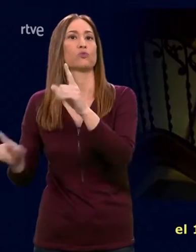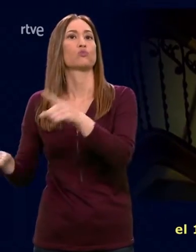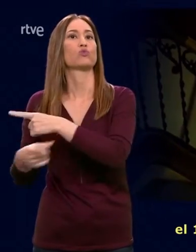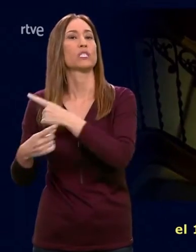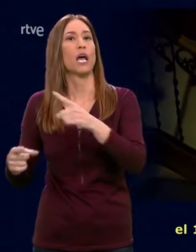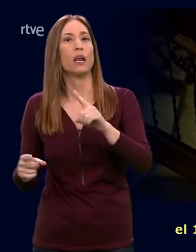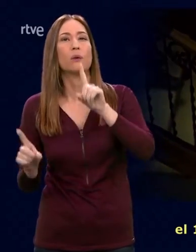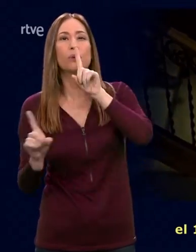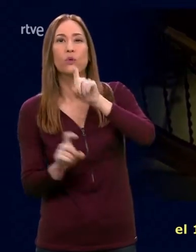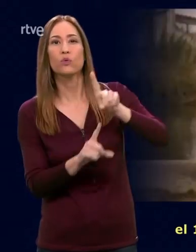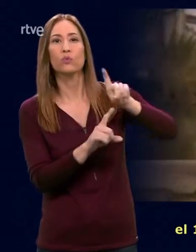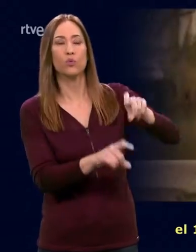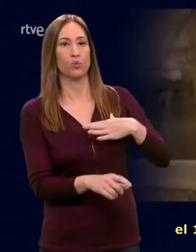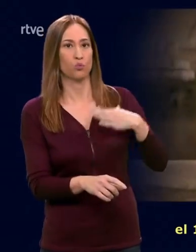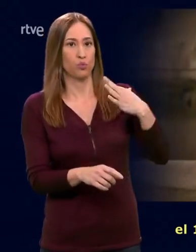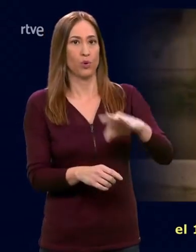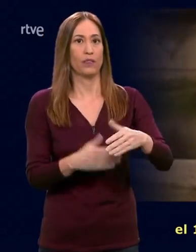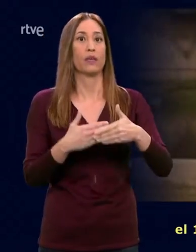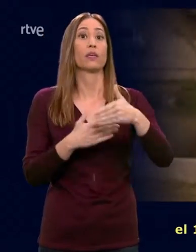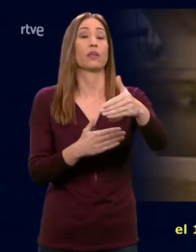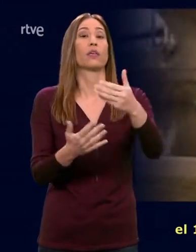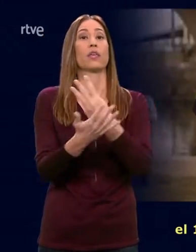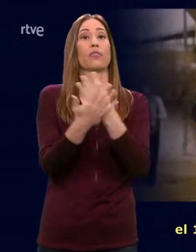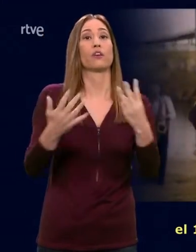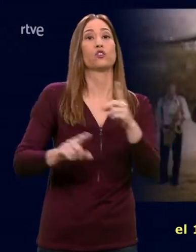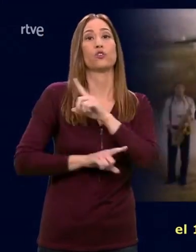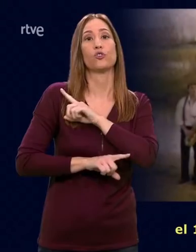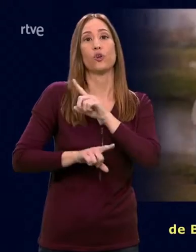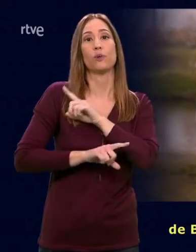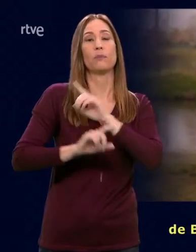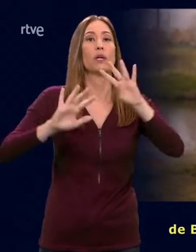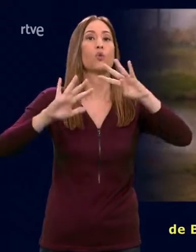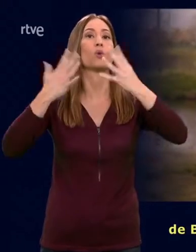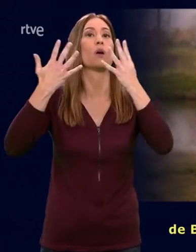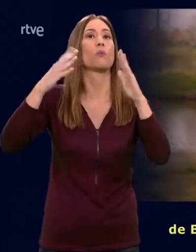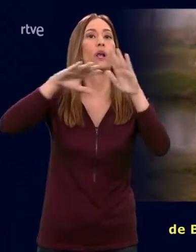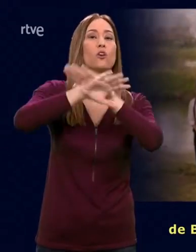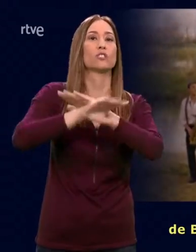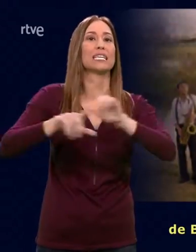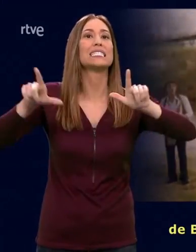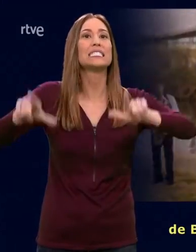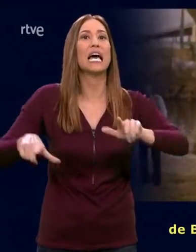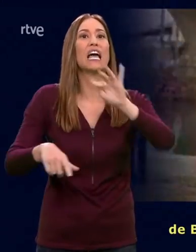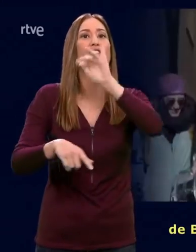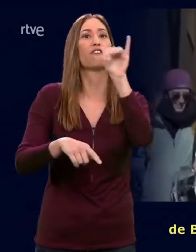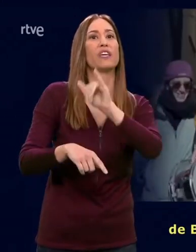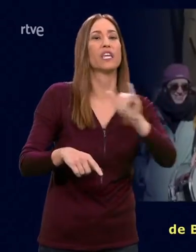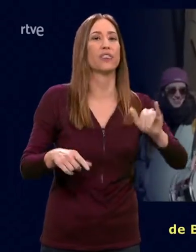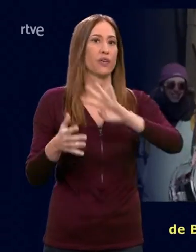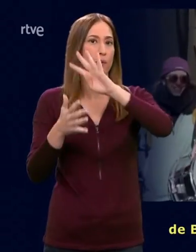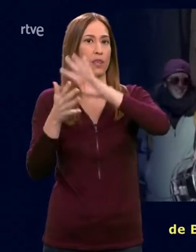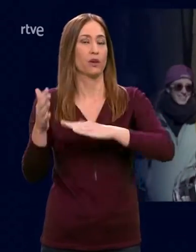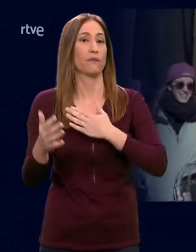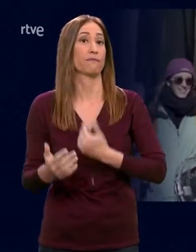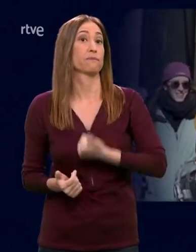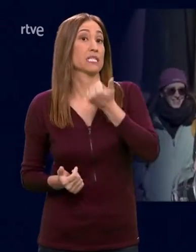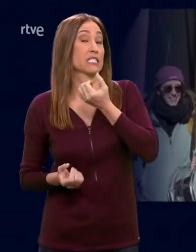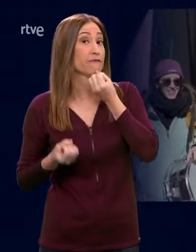cita será el 18 de noviembre a las 9 de la noche en la Sala Newfist de Barcelona. Más información en la web de Encantados.